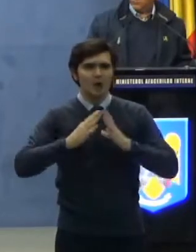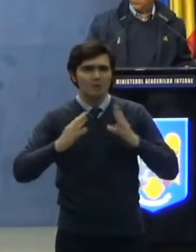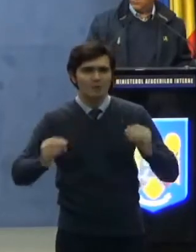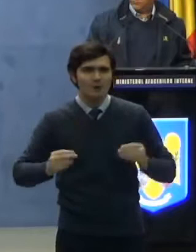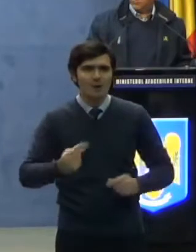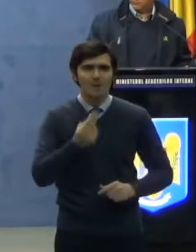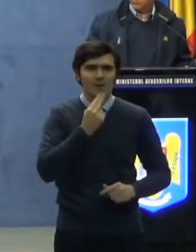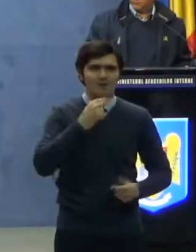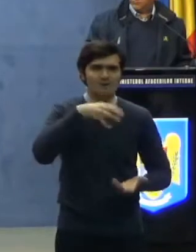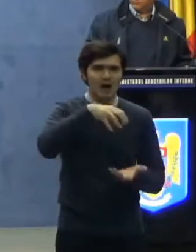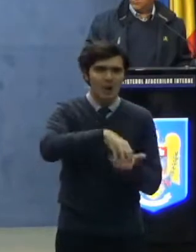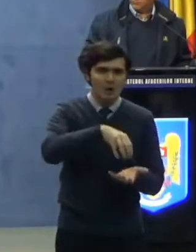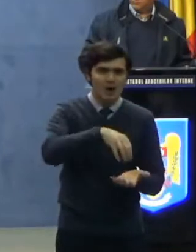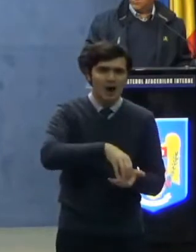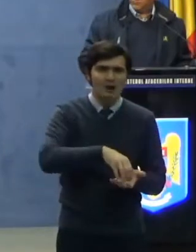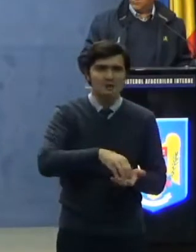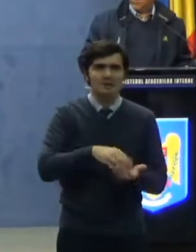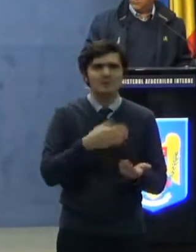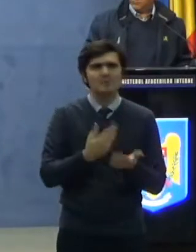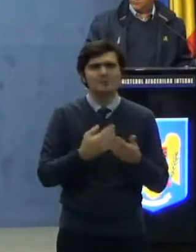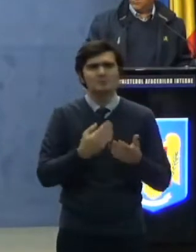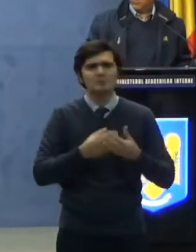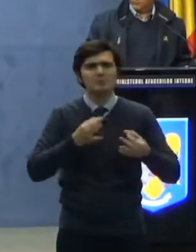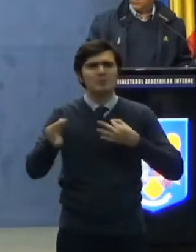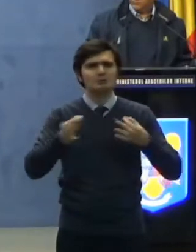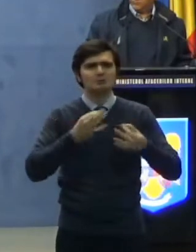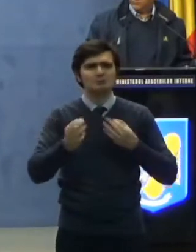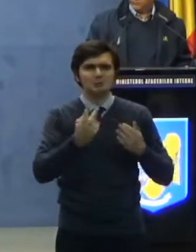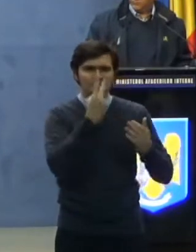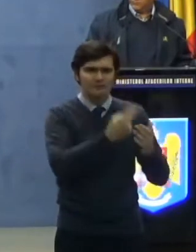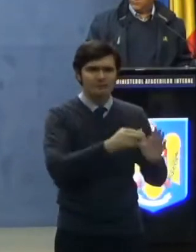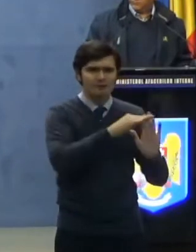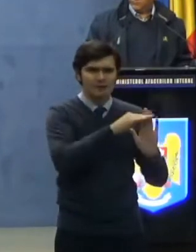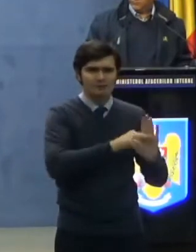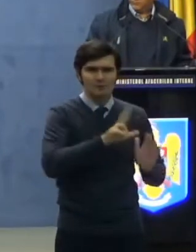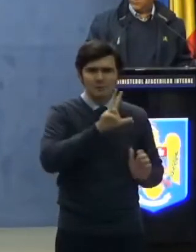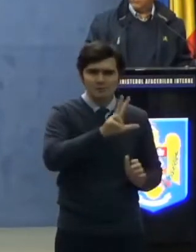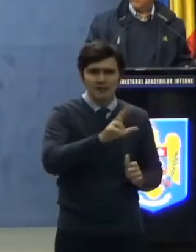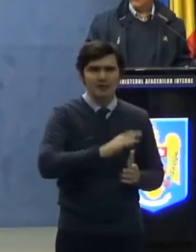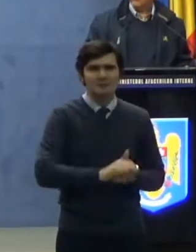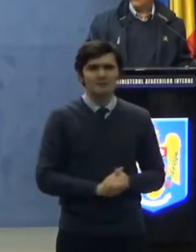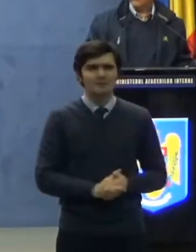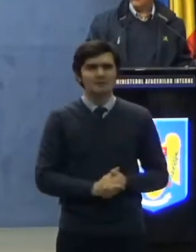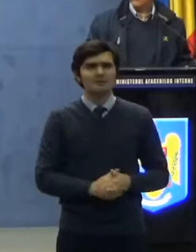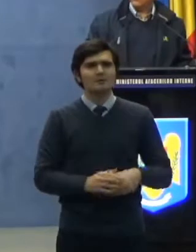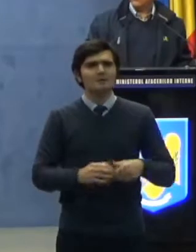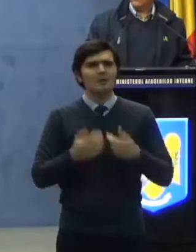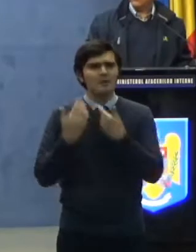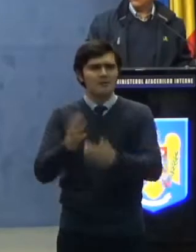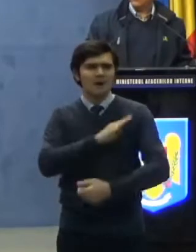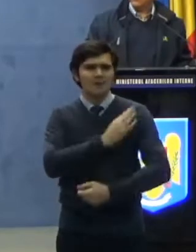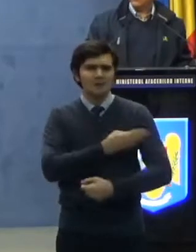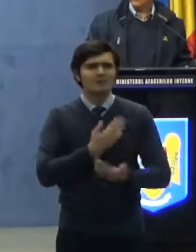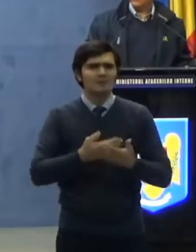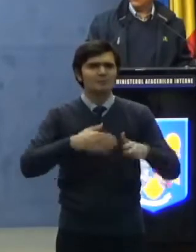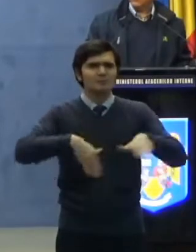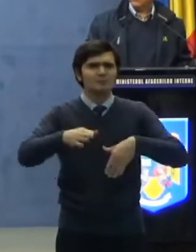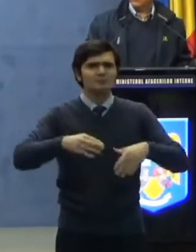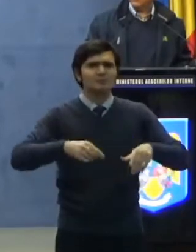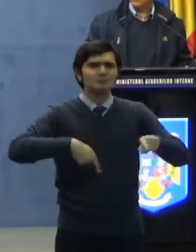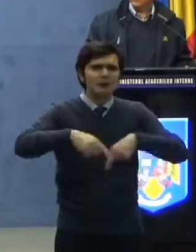Poliția Locală pentru măsurile prevăzute la articolul 3, Ministerul Transporturilor,